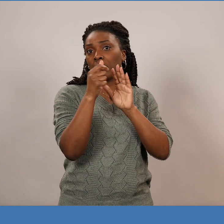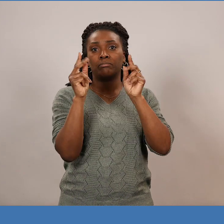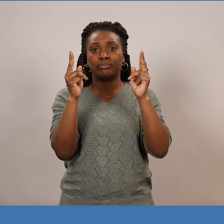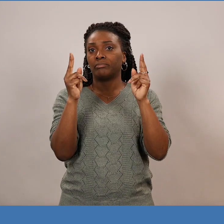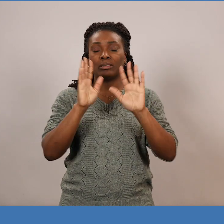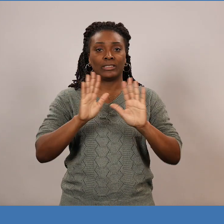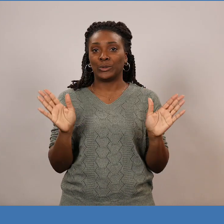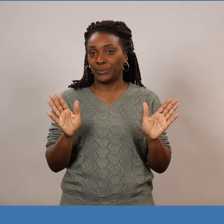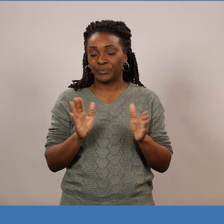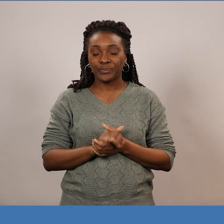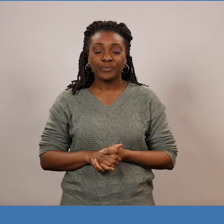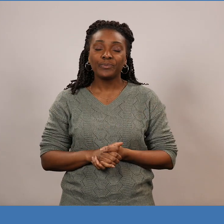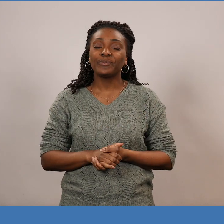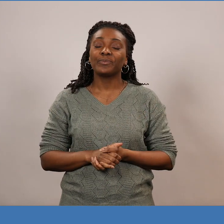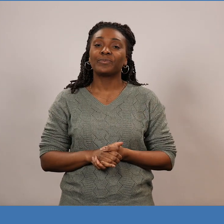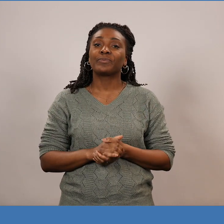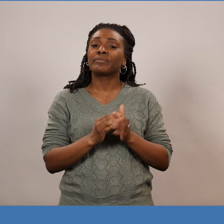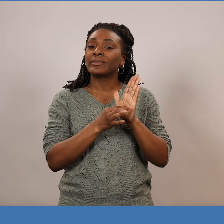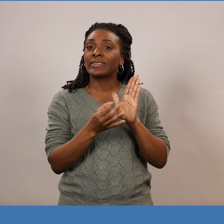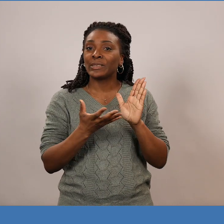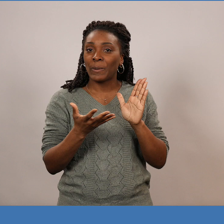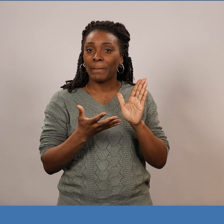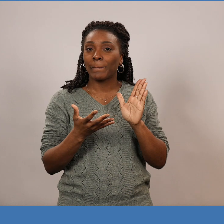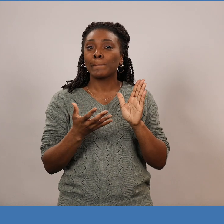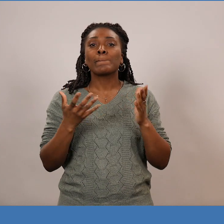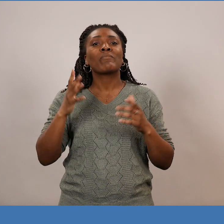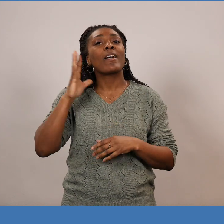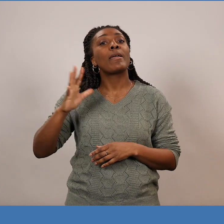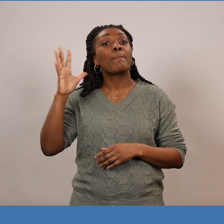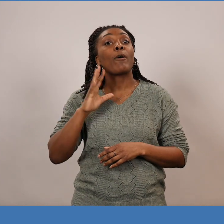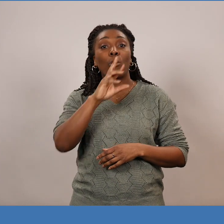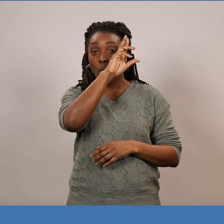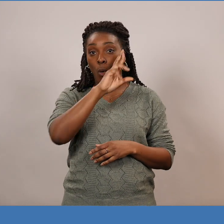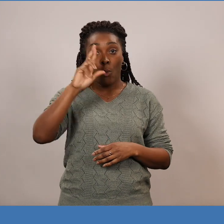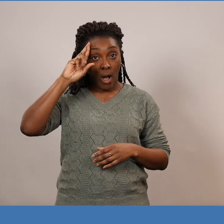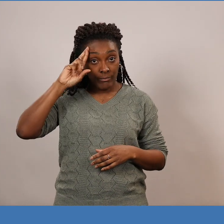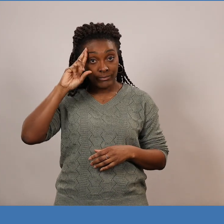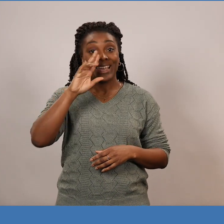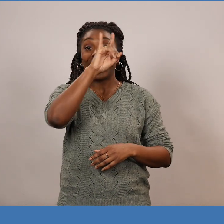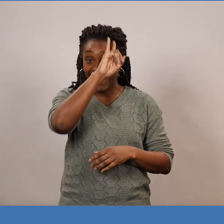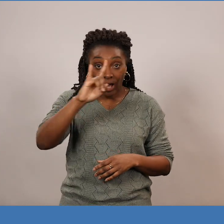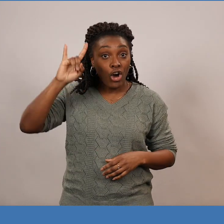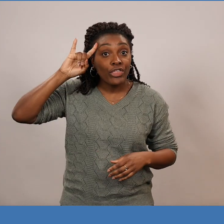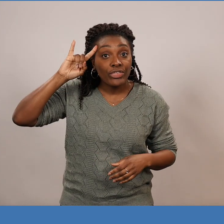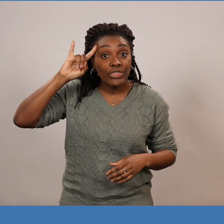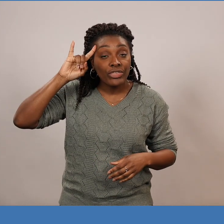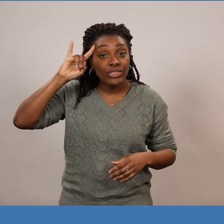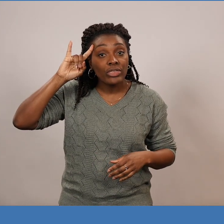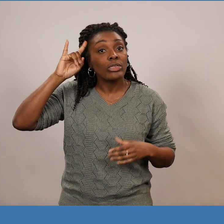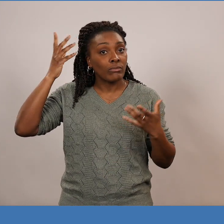premier verset. Matthieu 14, verset 1 Il y a Hérode que nous voyons, qui